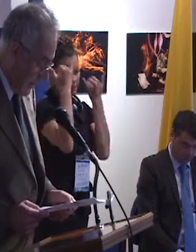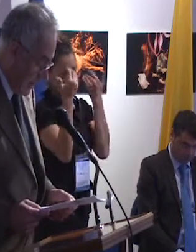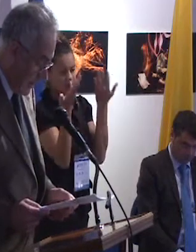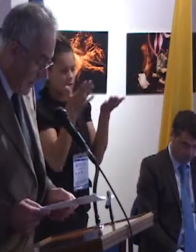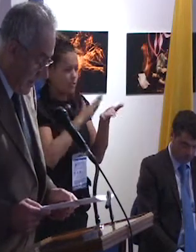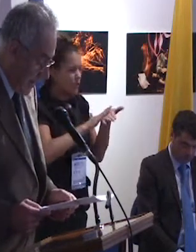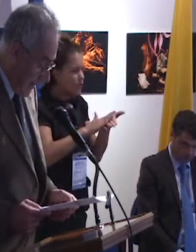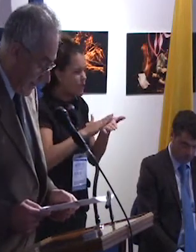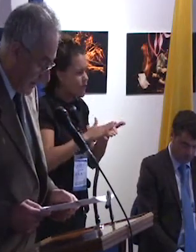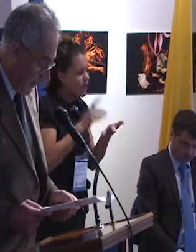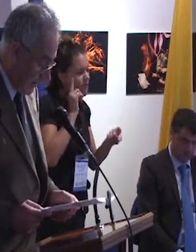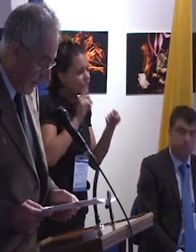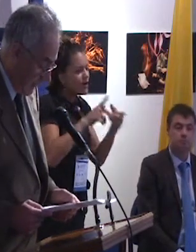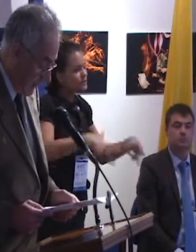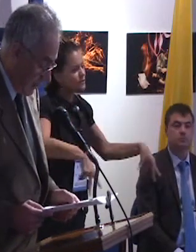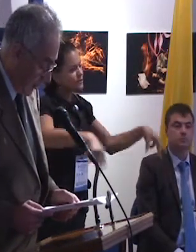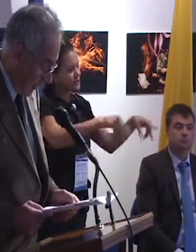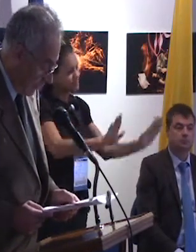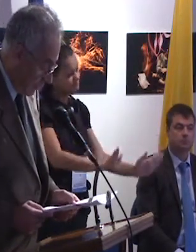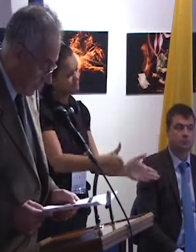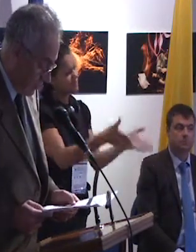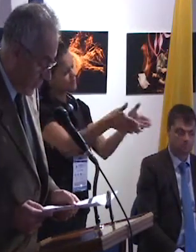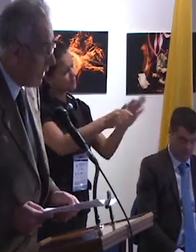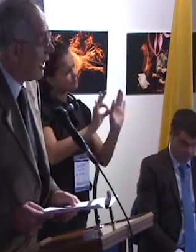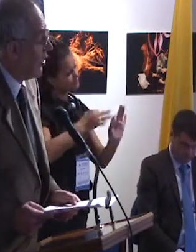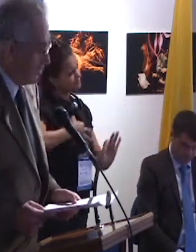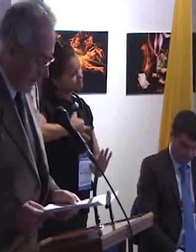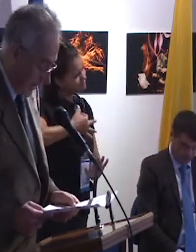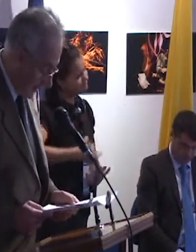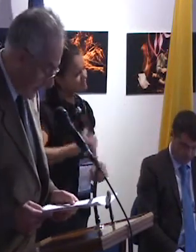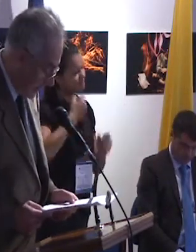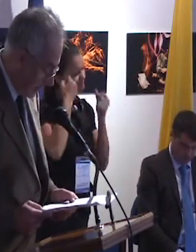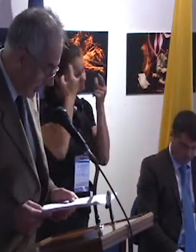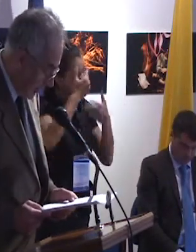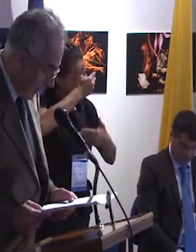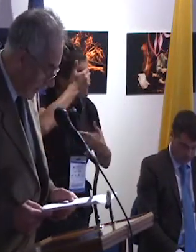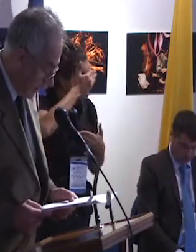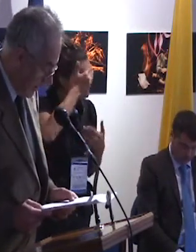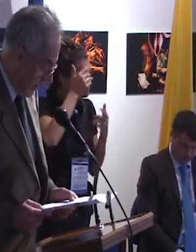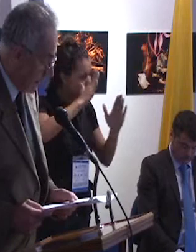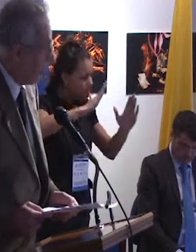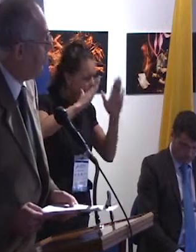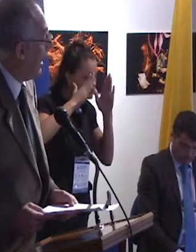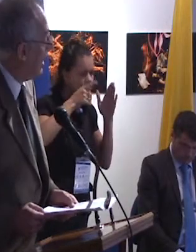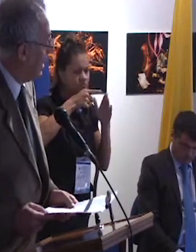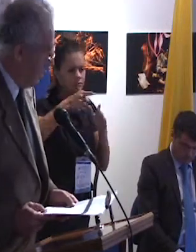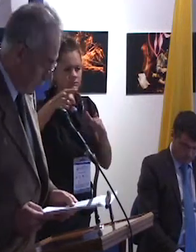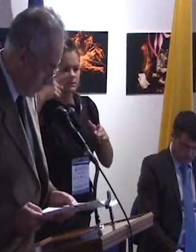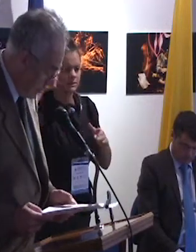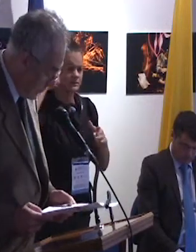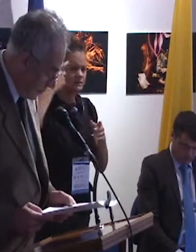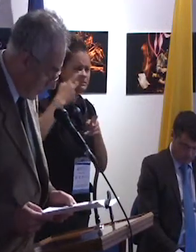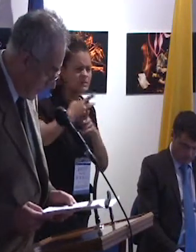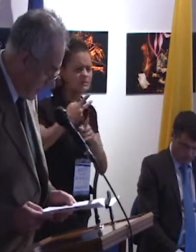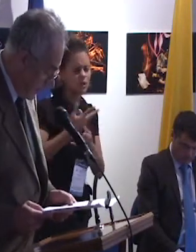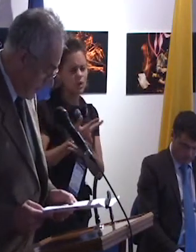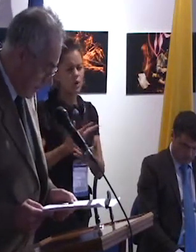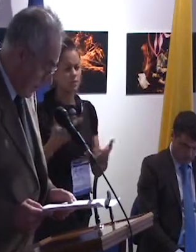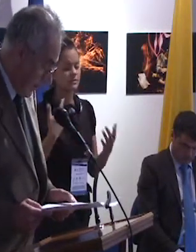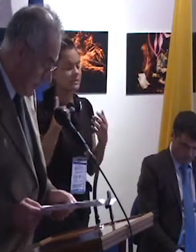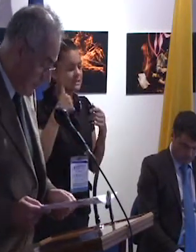civilizada y alerta frente a los riesgos que cotidianamente merodean a sus frágiles logros.